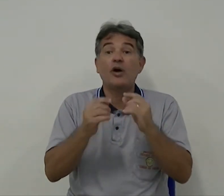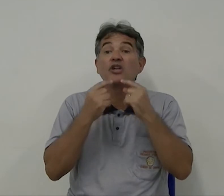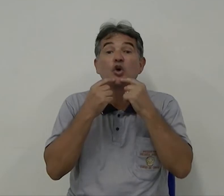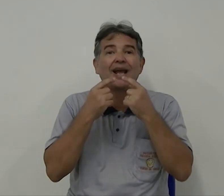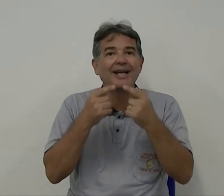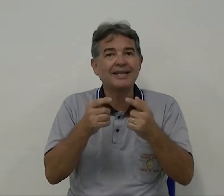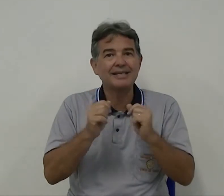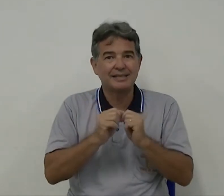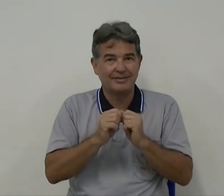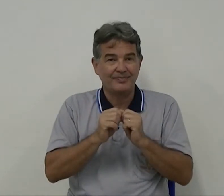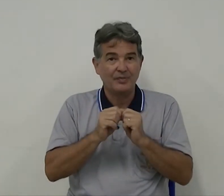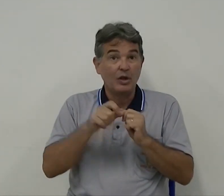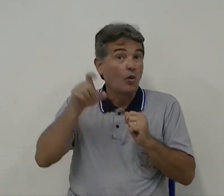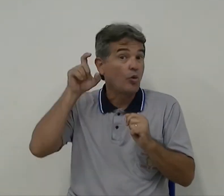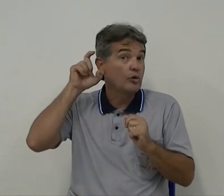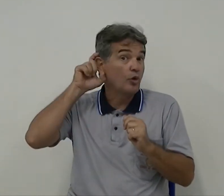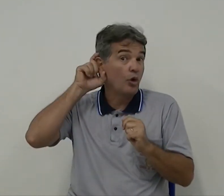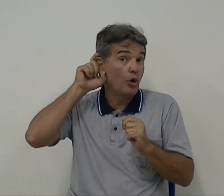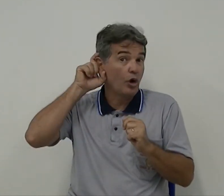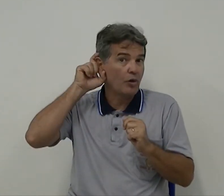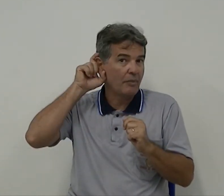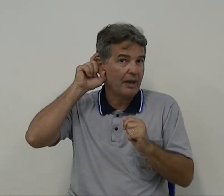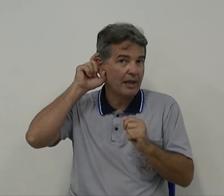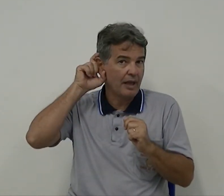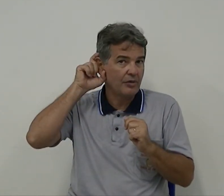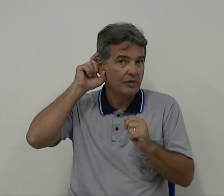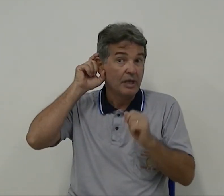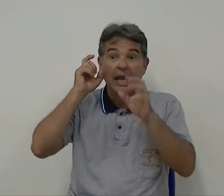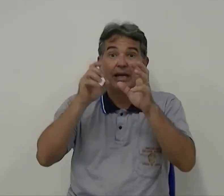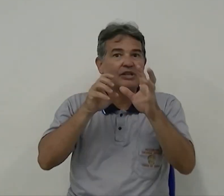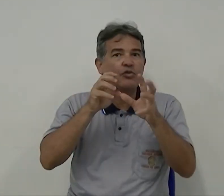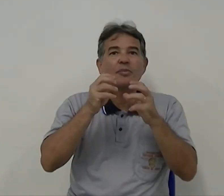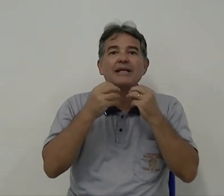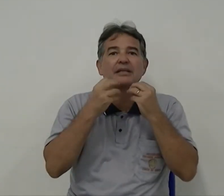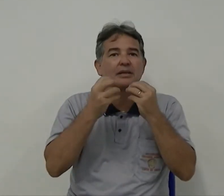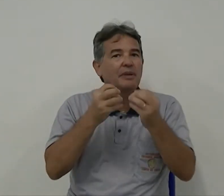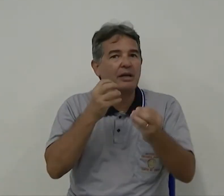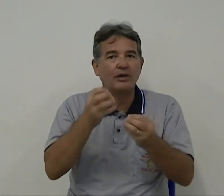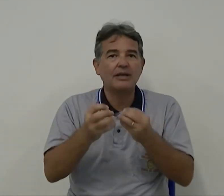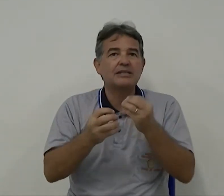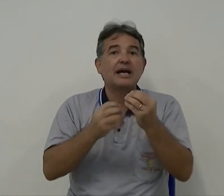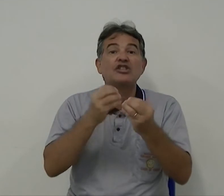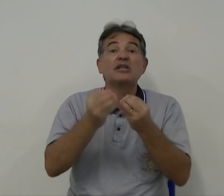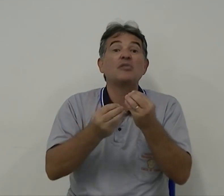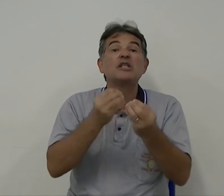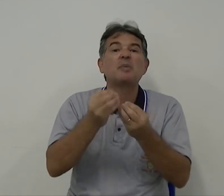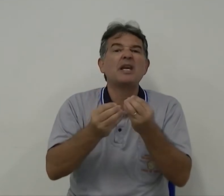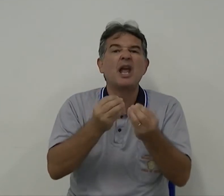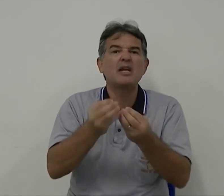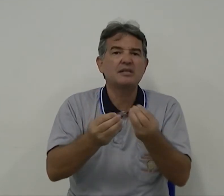que oraliza. Ou quando coloca o aparelho, ela já começa também a oralizar, já tem uma experiência